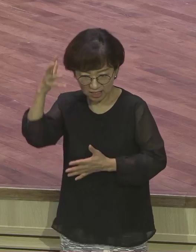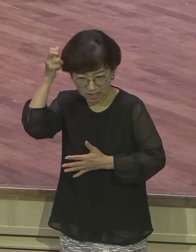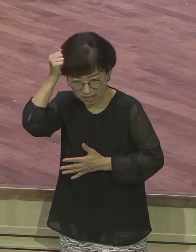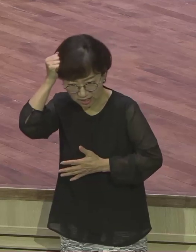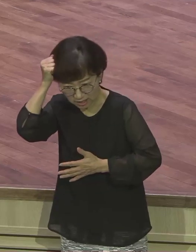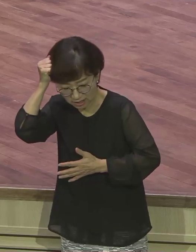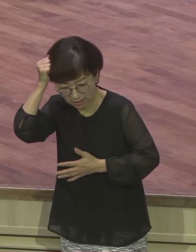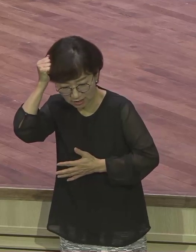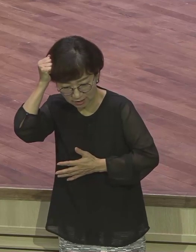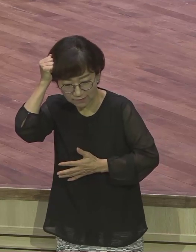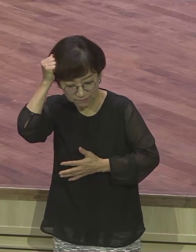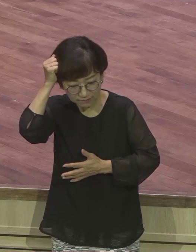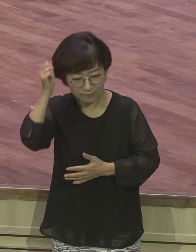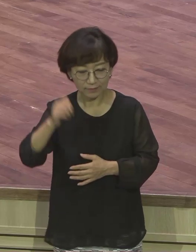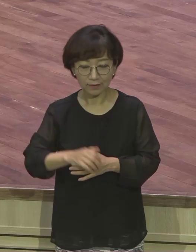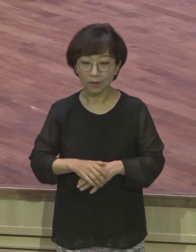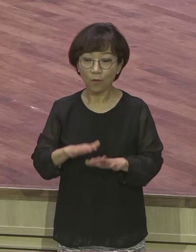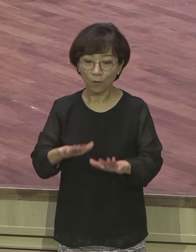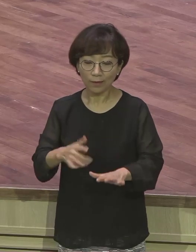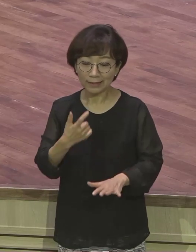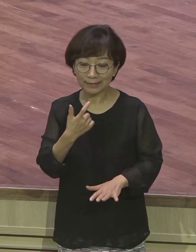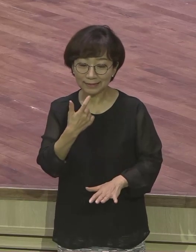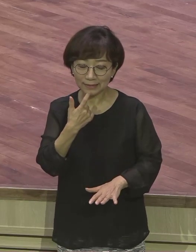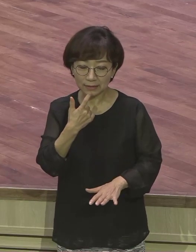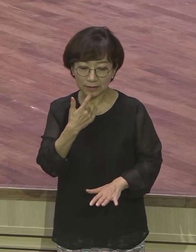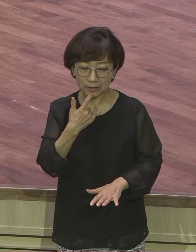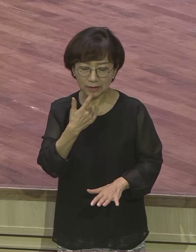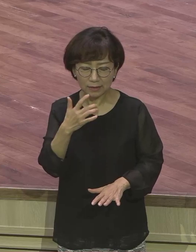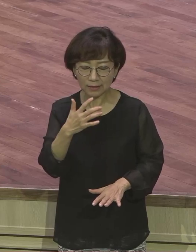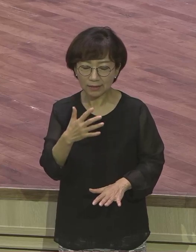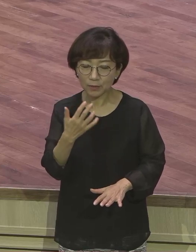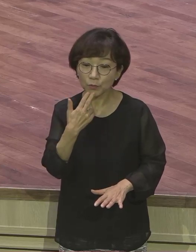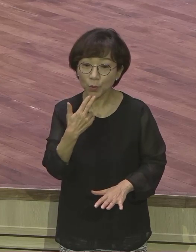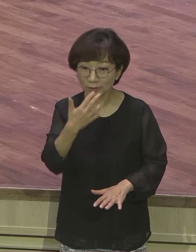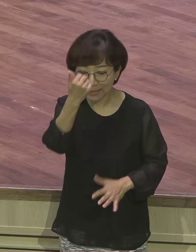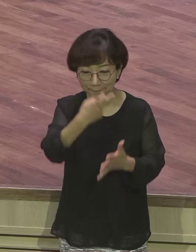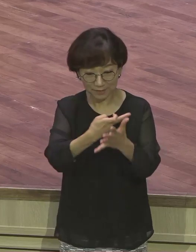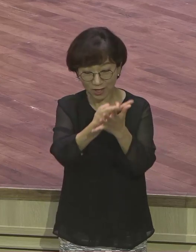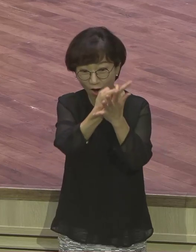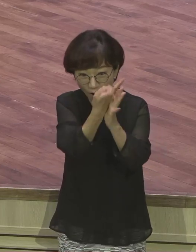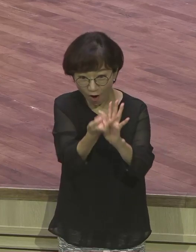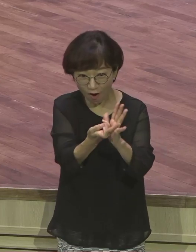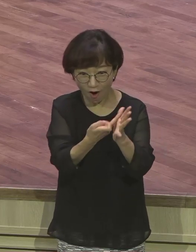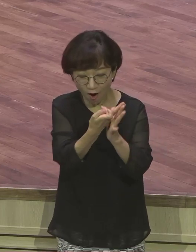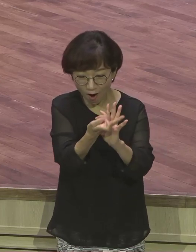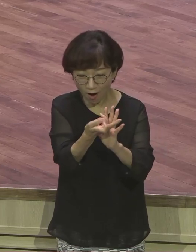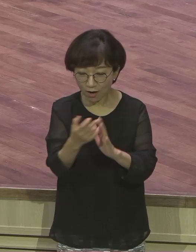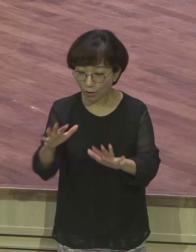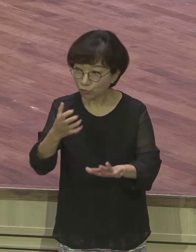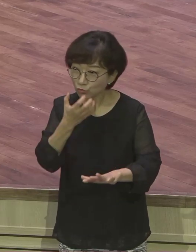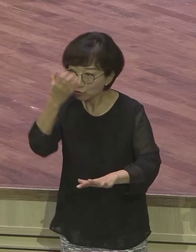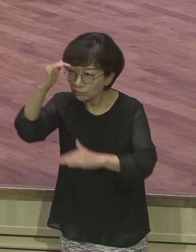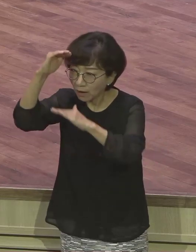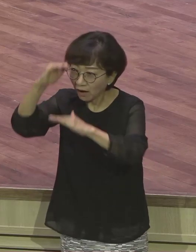요셉의 꿈 내용을 들은 야곱의 형들은 요셉의 형들은 전부다 요셉을 막 구지